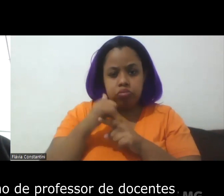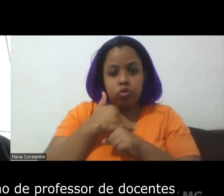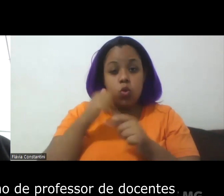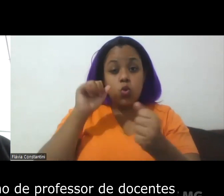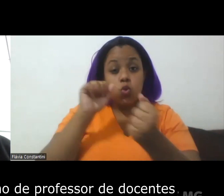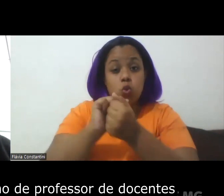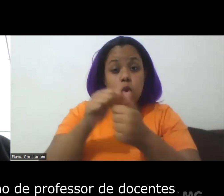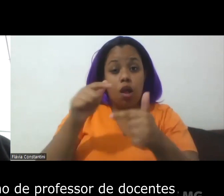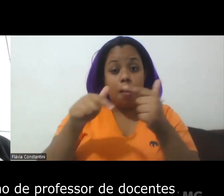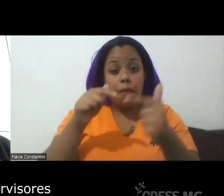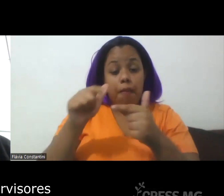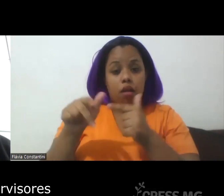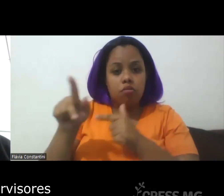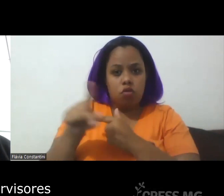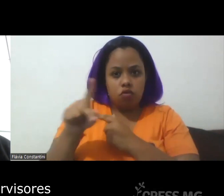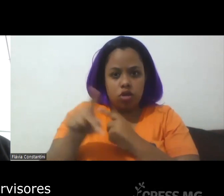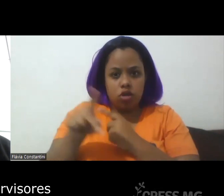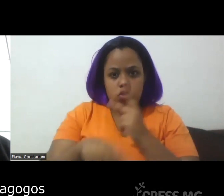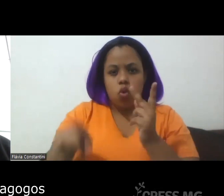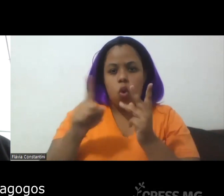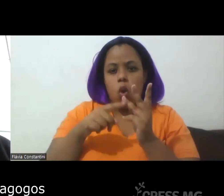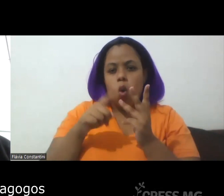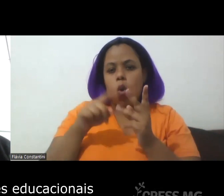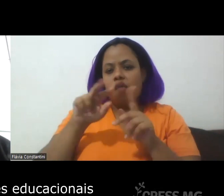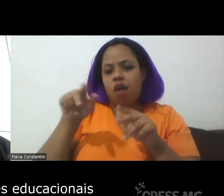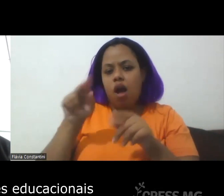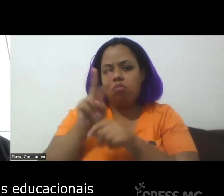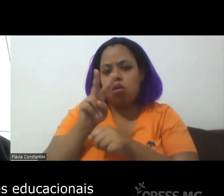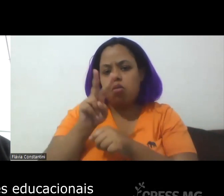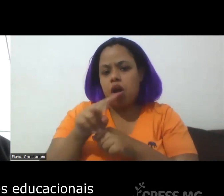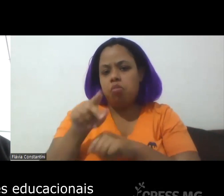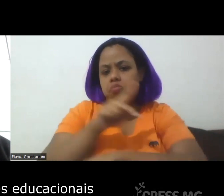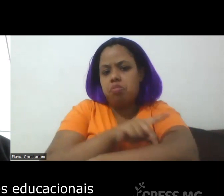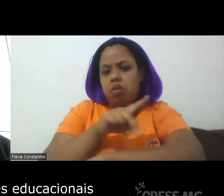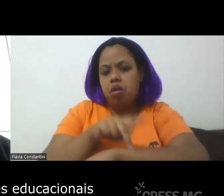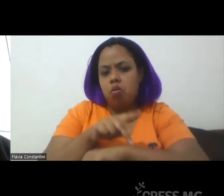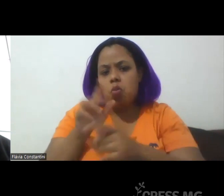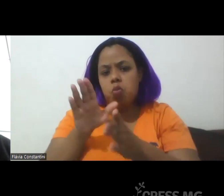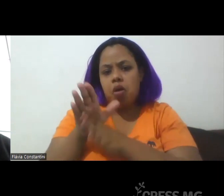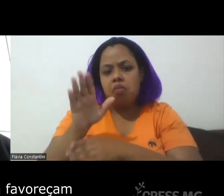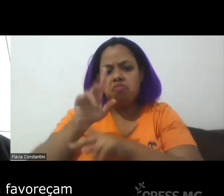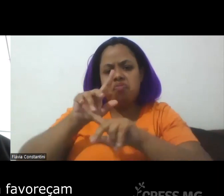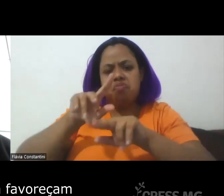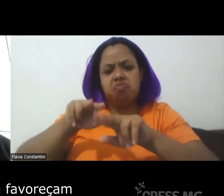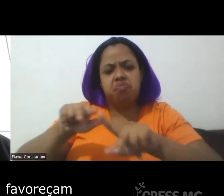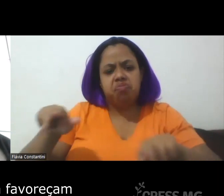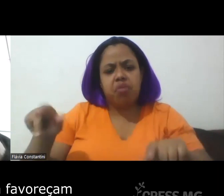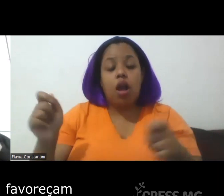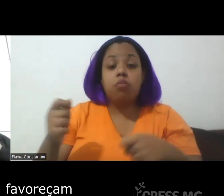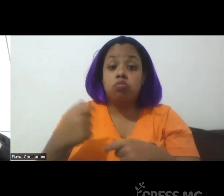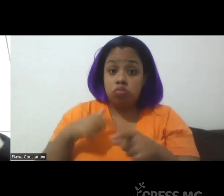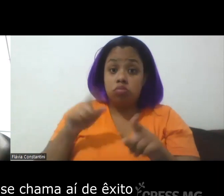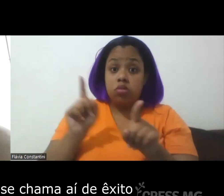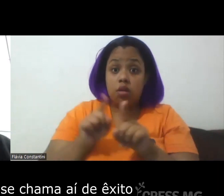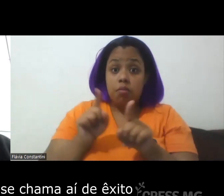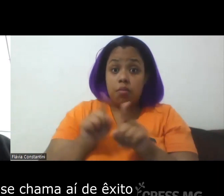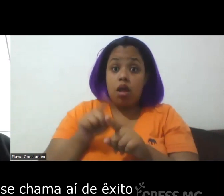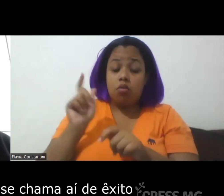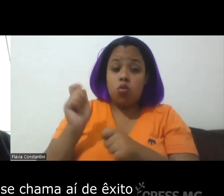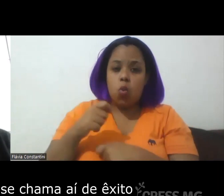professores, docentes, supervisores, pedagogos, orientadores educacionais, também favoreçam